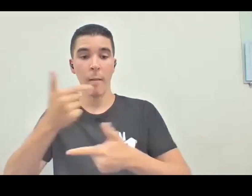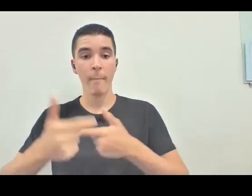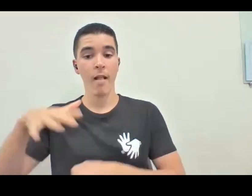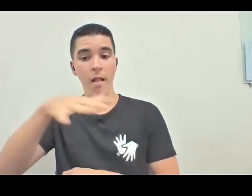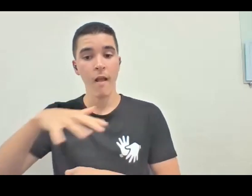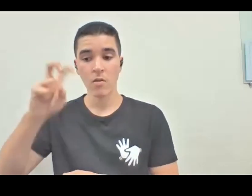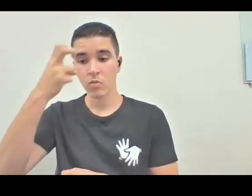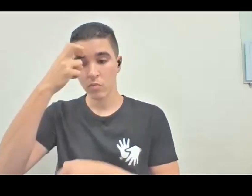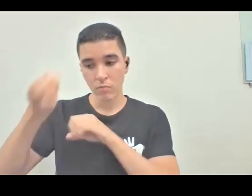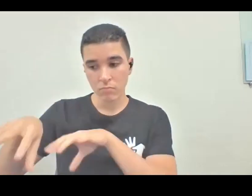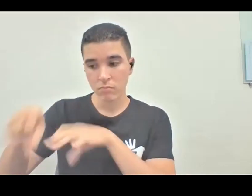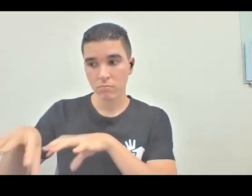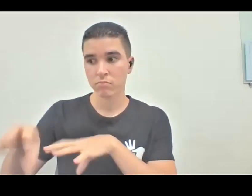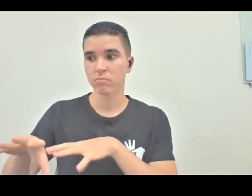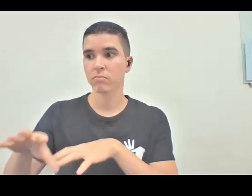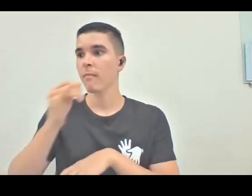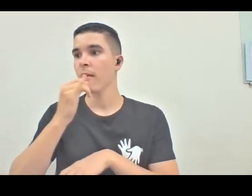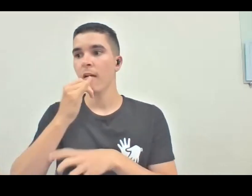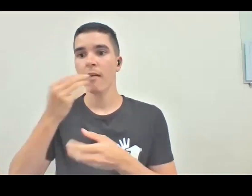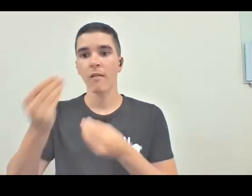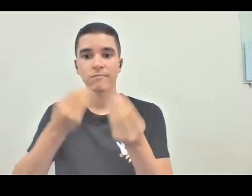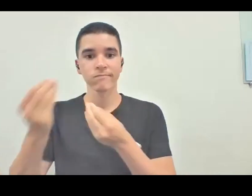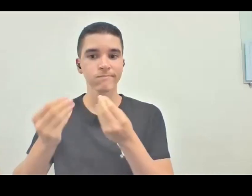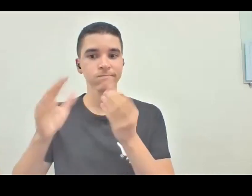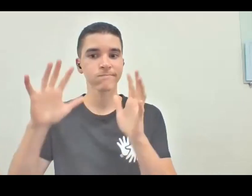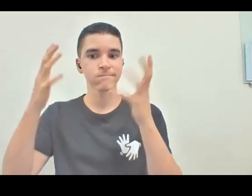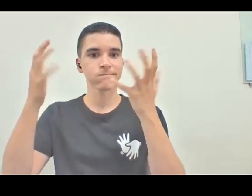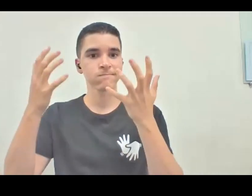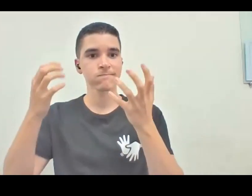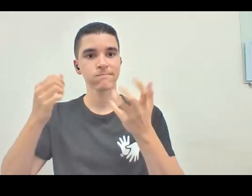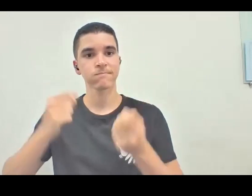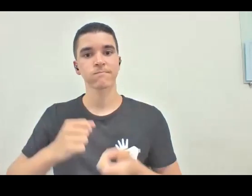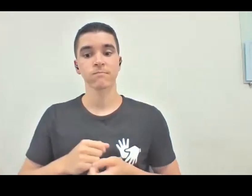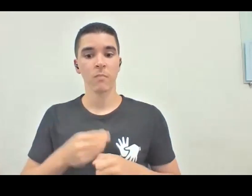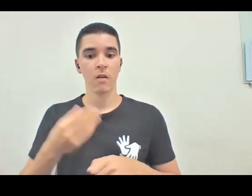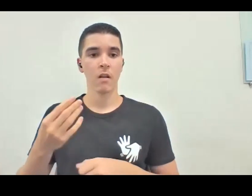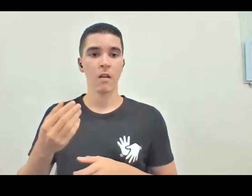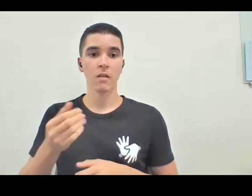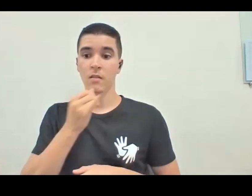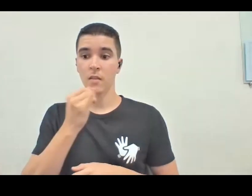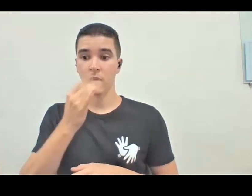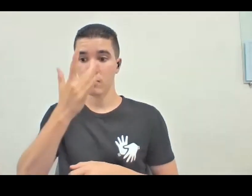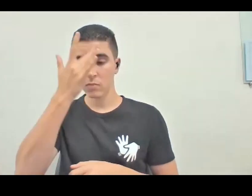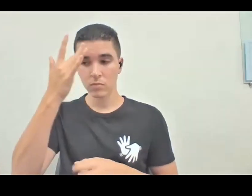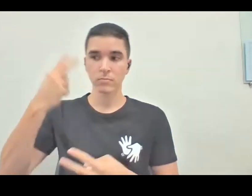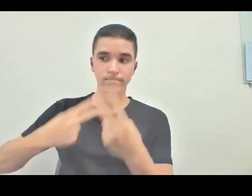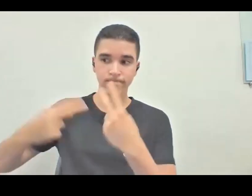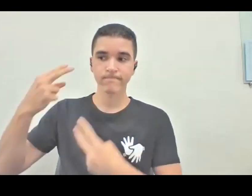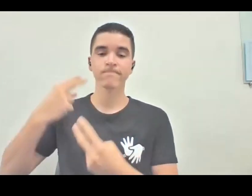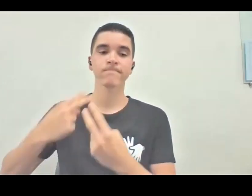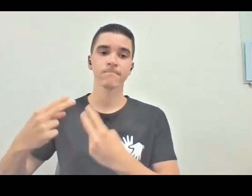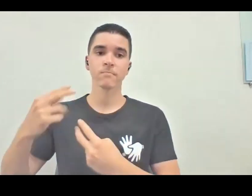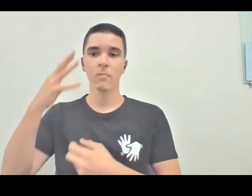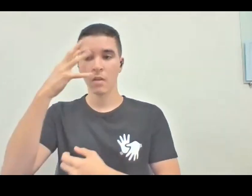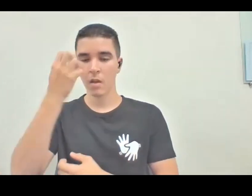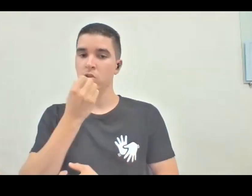quando a gente celebra esses momentos, celebra que tenha pessoas que nos conhecem, tenha pessoas que nos admiram no público e que estão mais uma vez